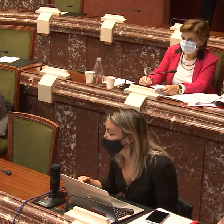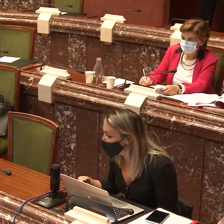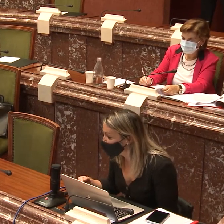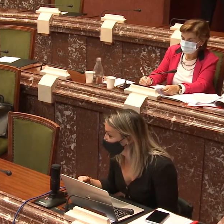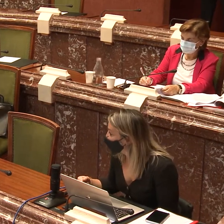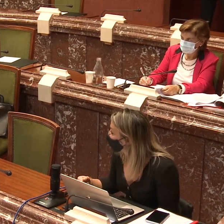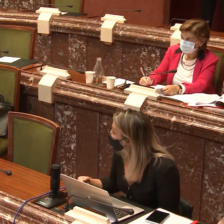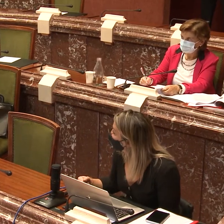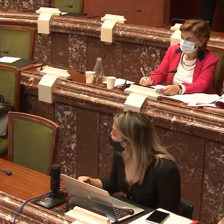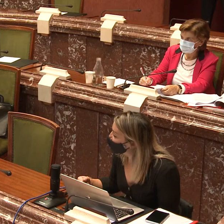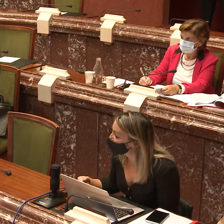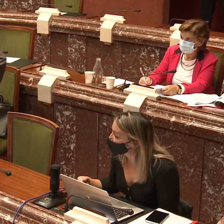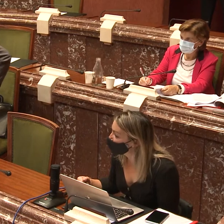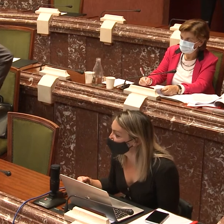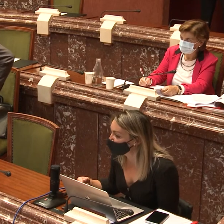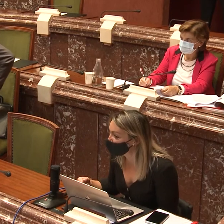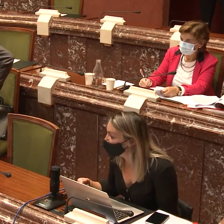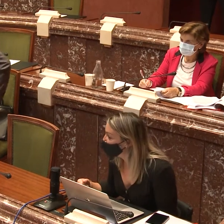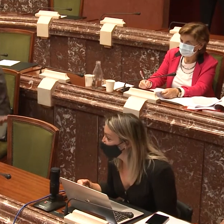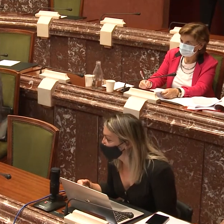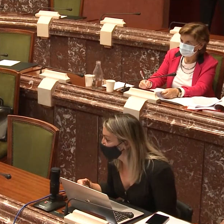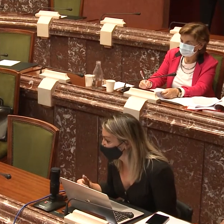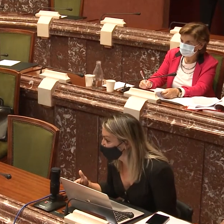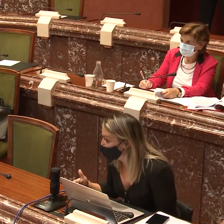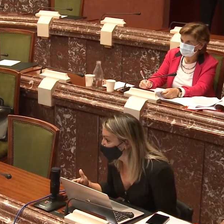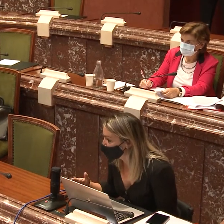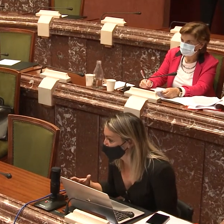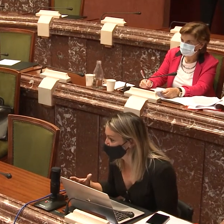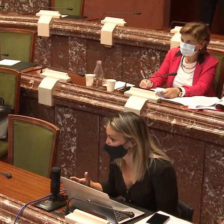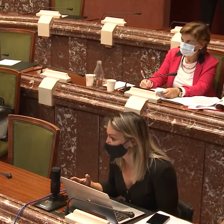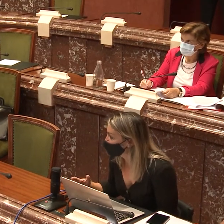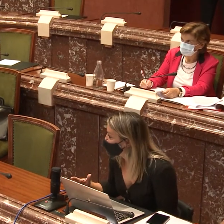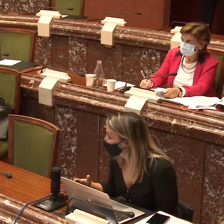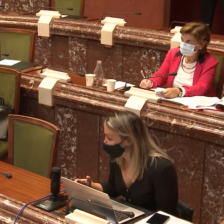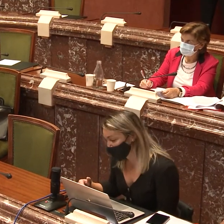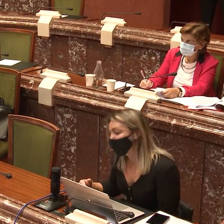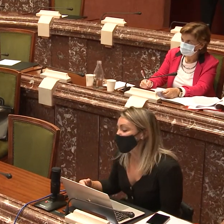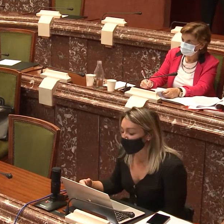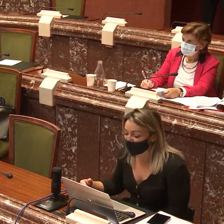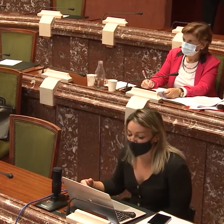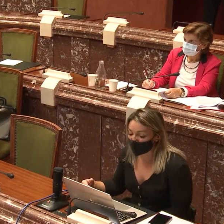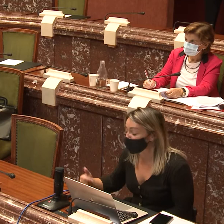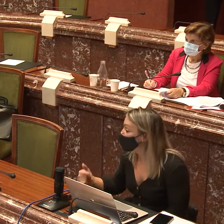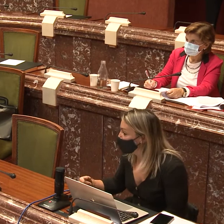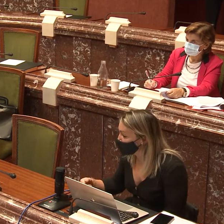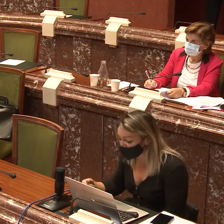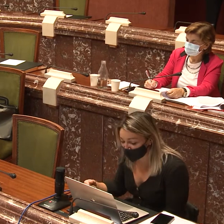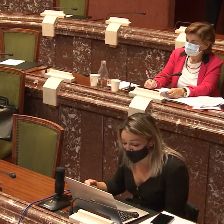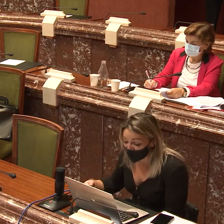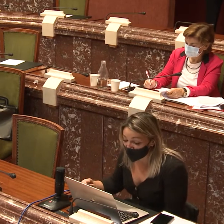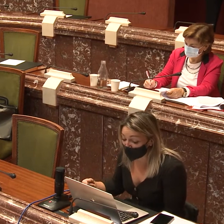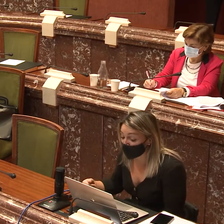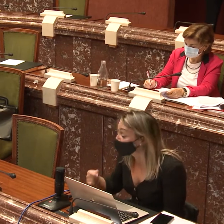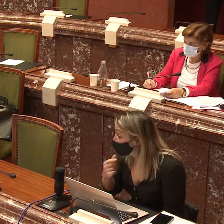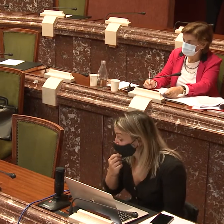a sus señorías, que cuando le ve hablando en lengua de signos, os da envidia, os da una envidia terrible. Bueno, sin más,